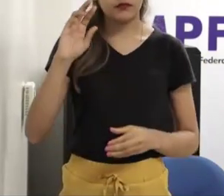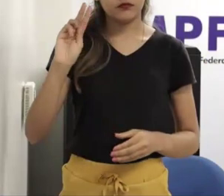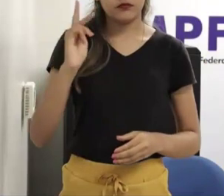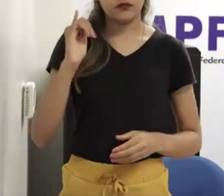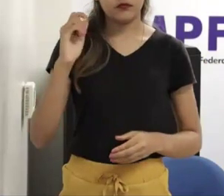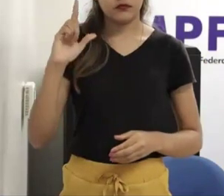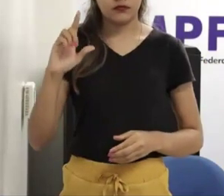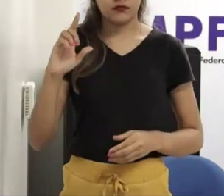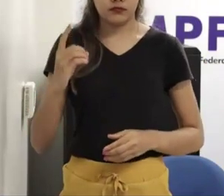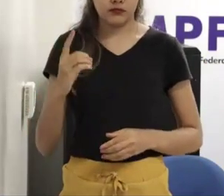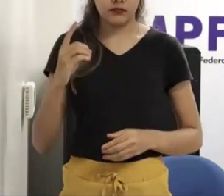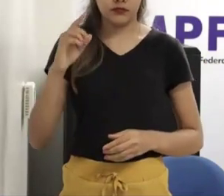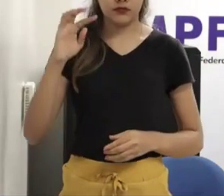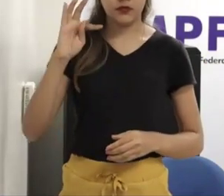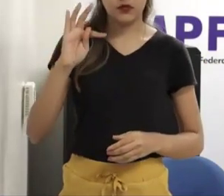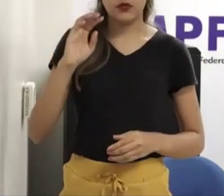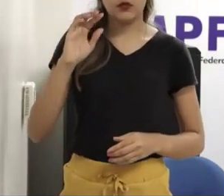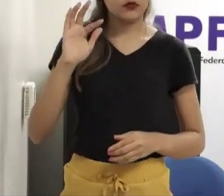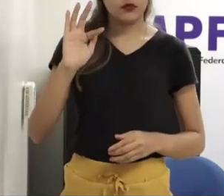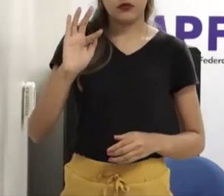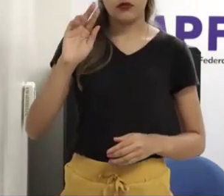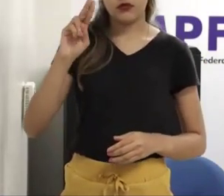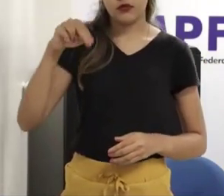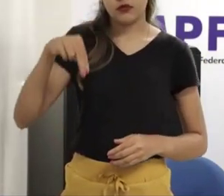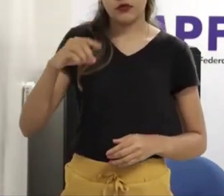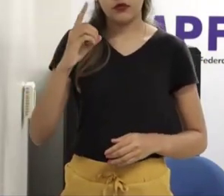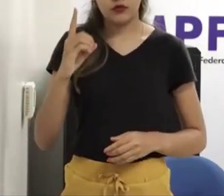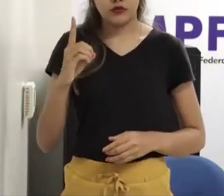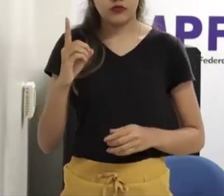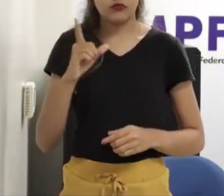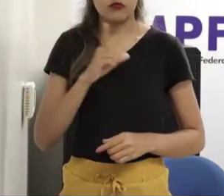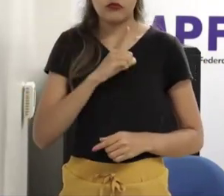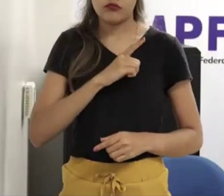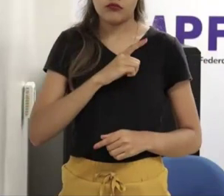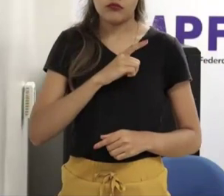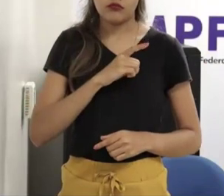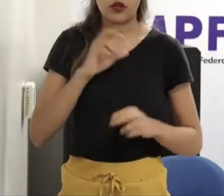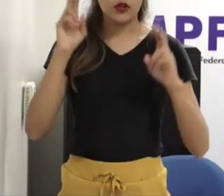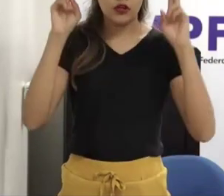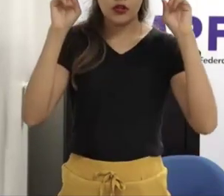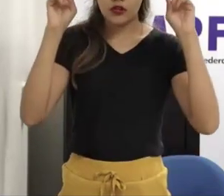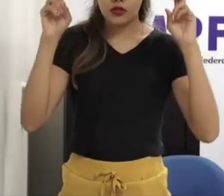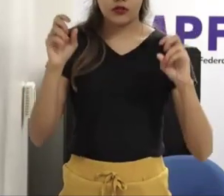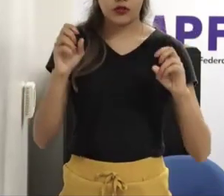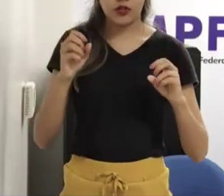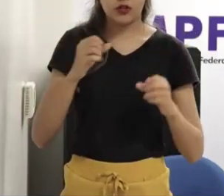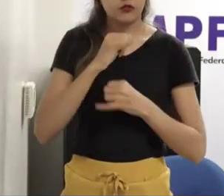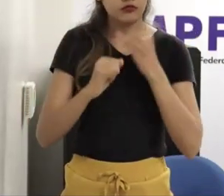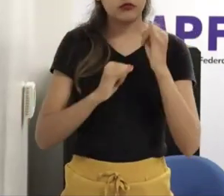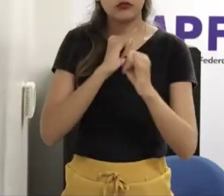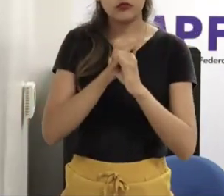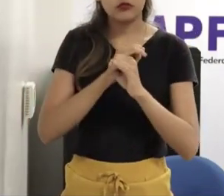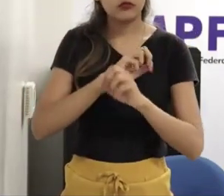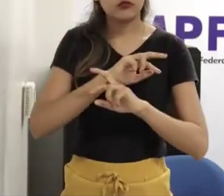difundir, então de certo modo eu acho louvável o que está proposto aqui pelo Ministério Público que é